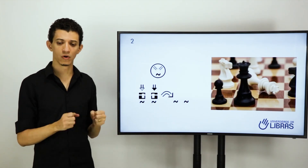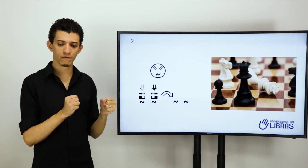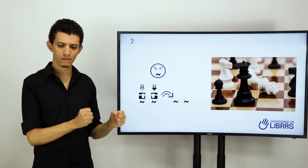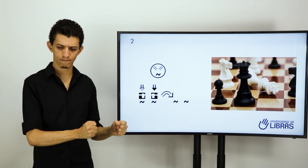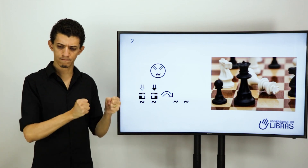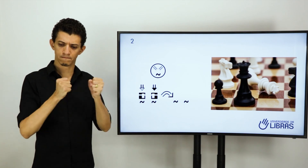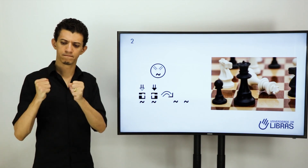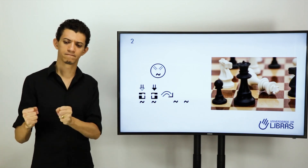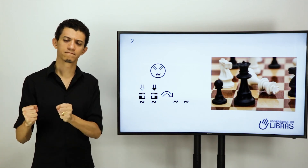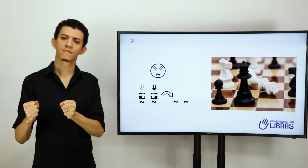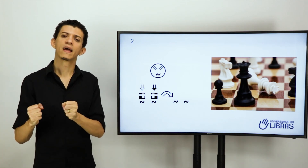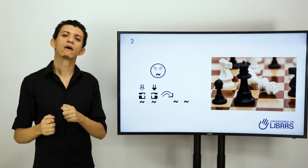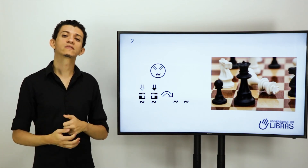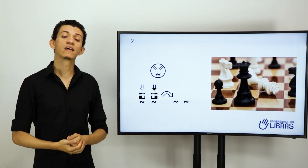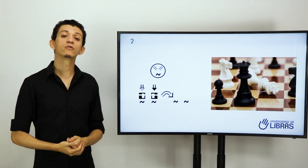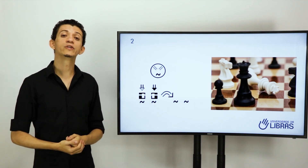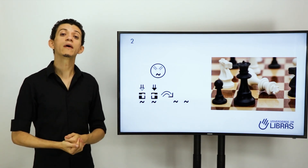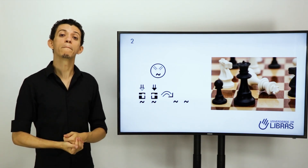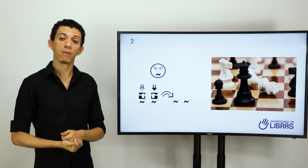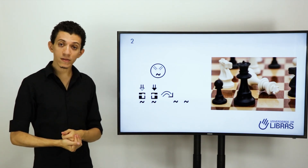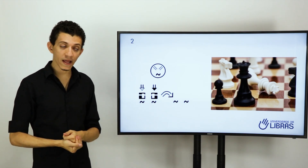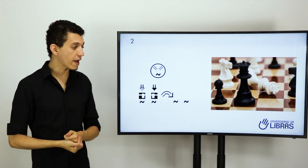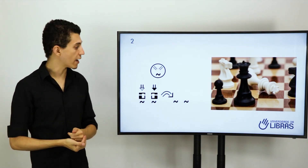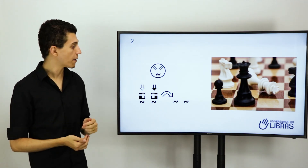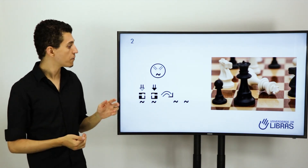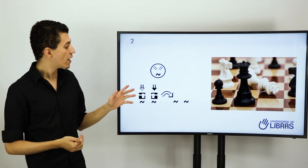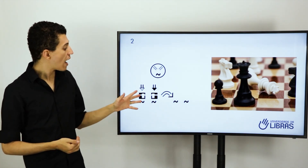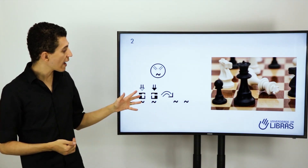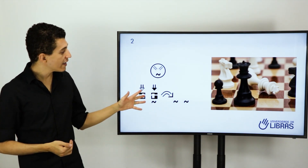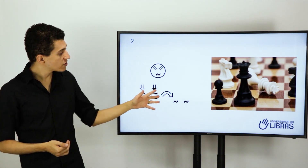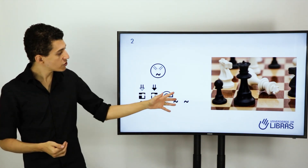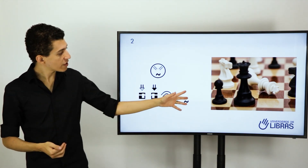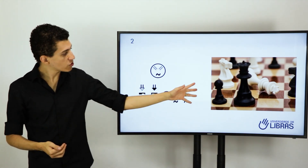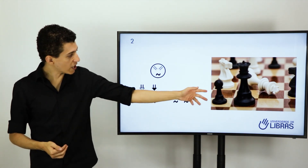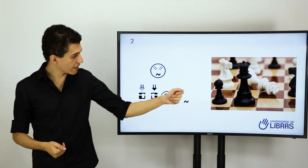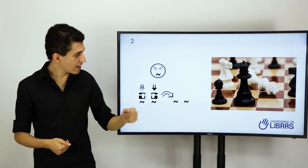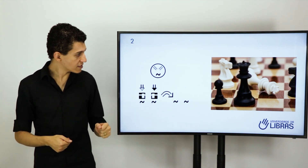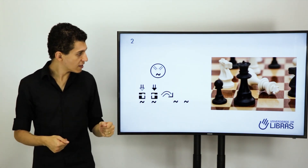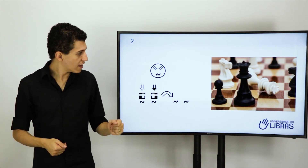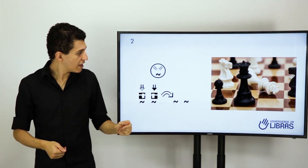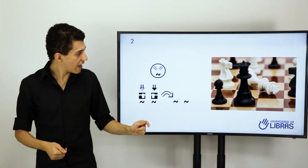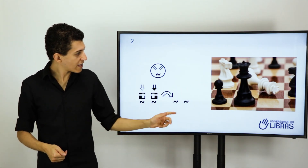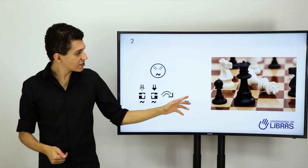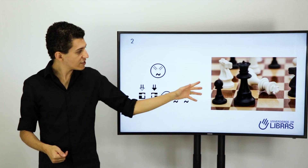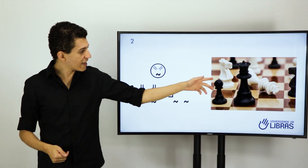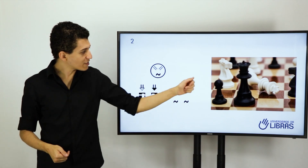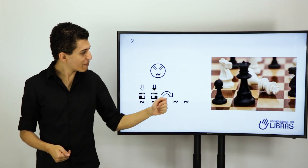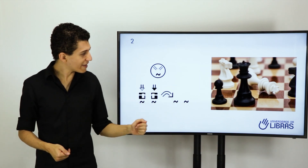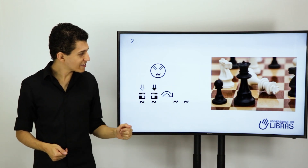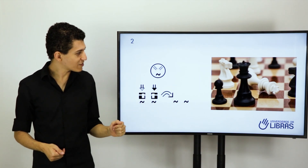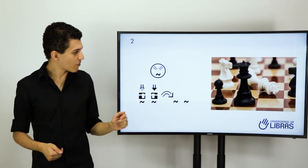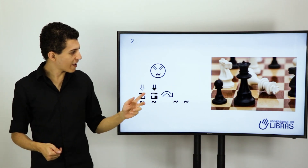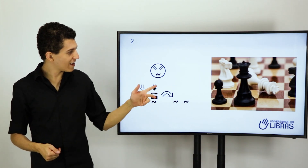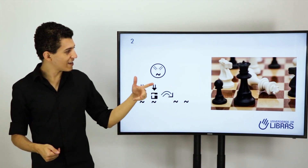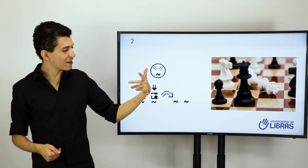novo. É o sinal de poder. Aqui a gente tem um xadrez. Aqui a gente tem as festas. O rei ali,